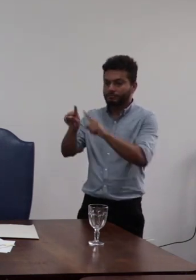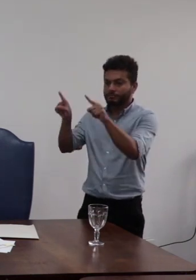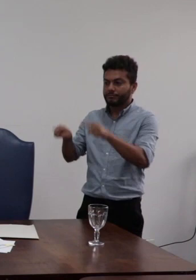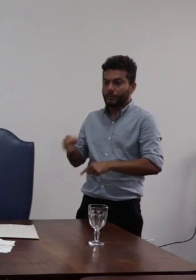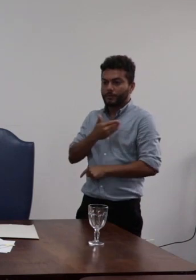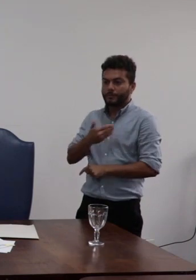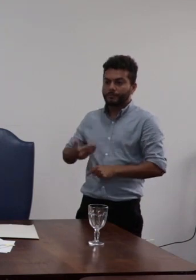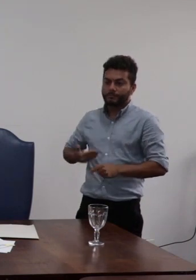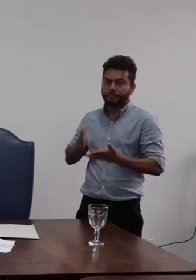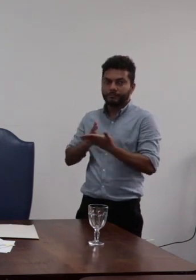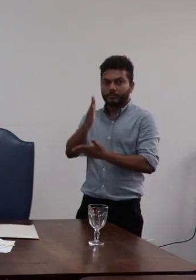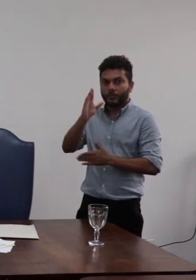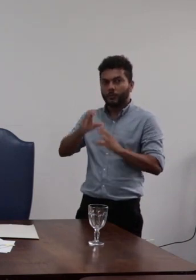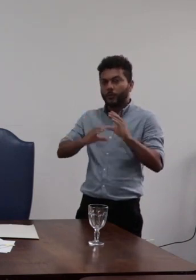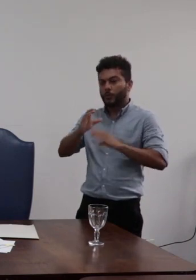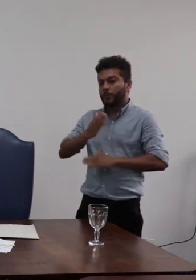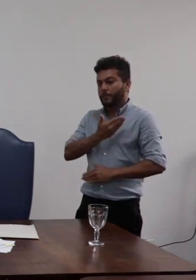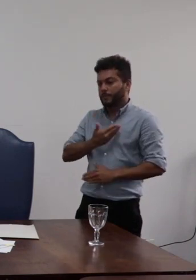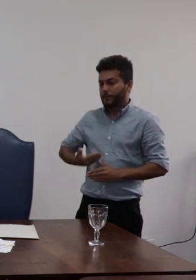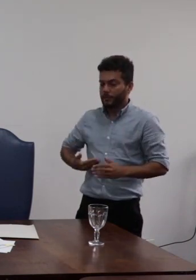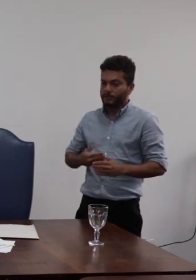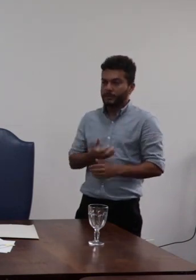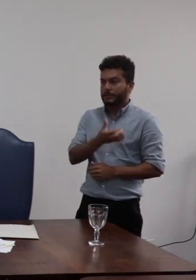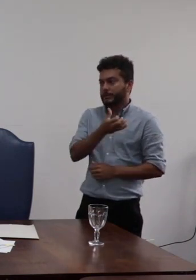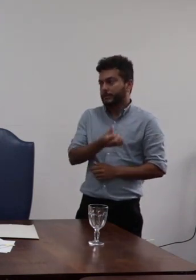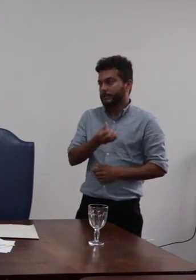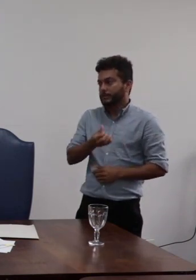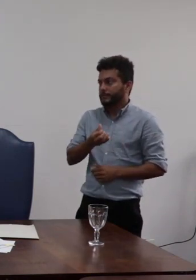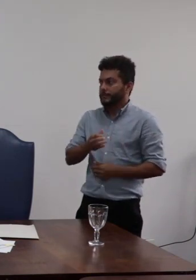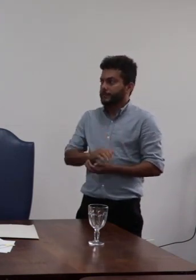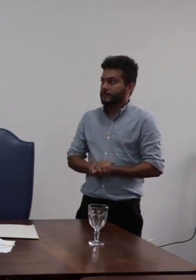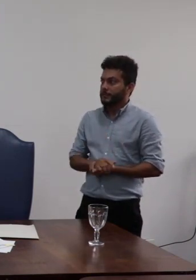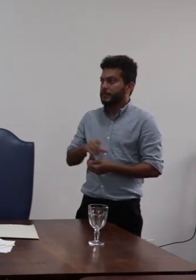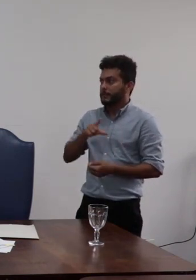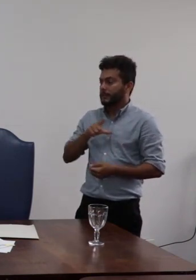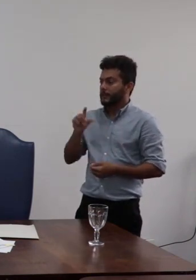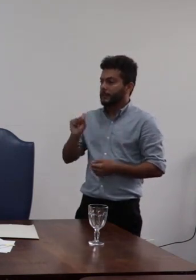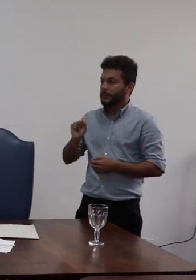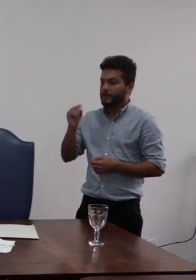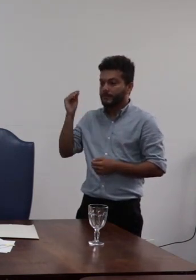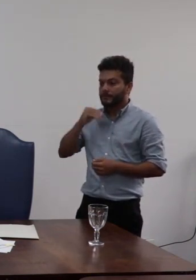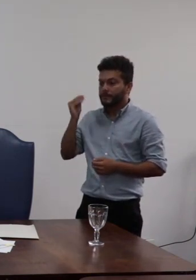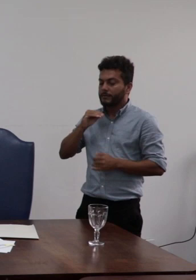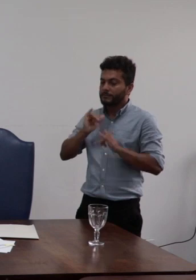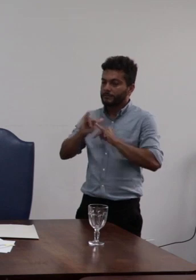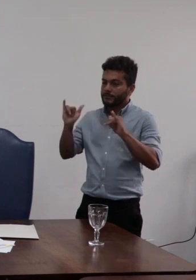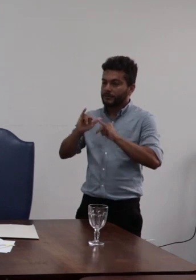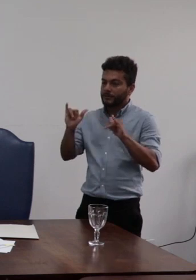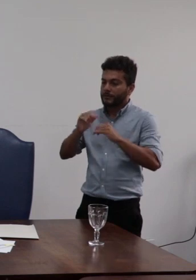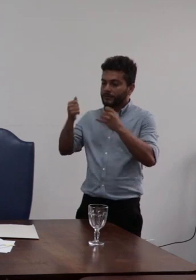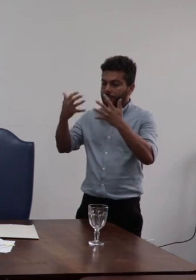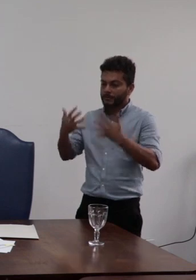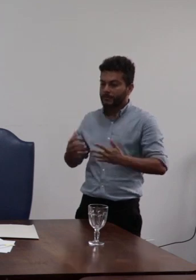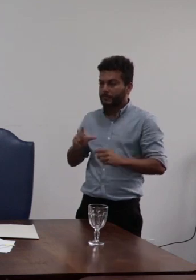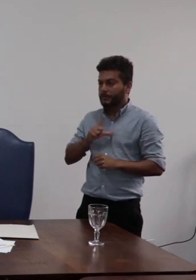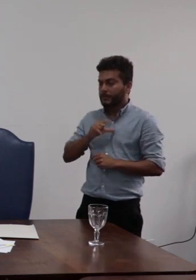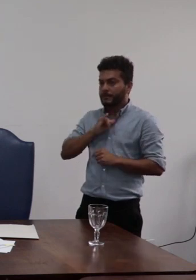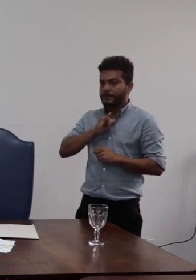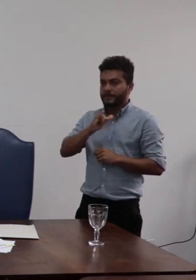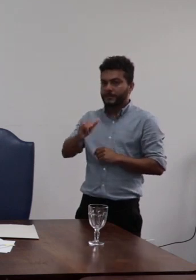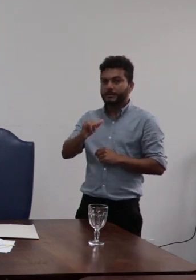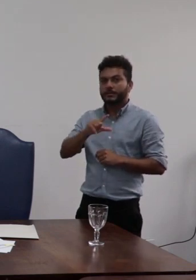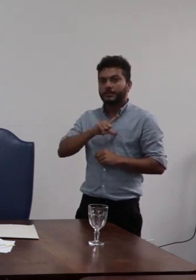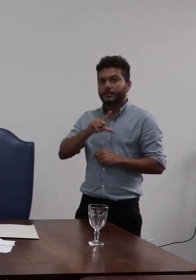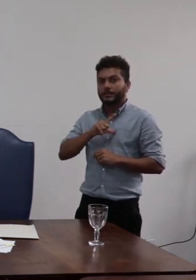público sexto considerando a fragilidade argumentativa de que a mensagem divulgada na lista de servidores